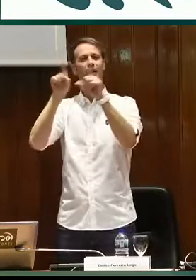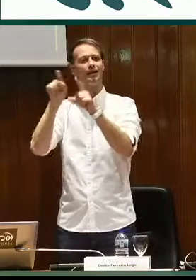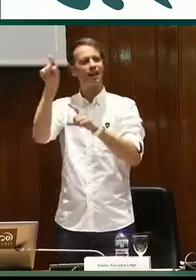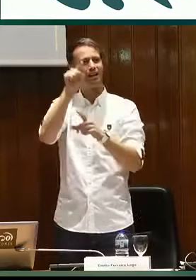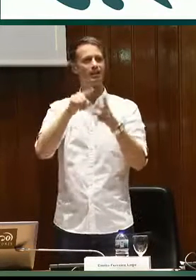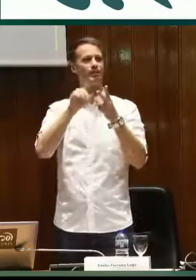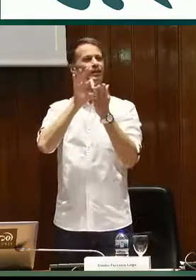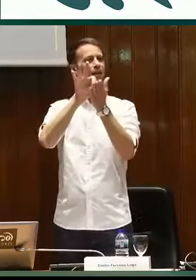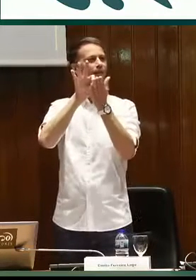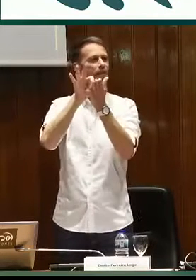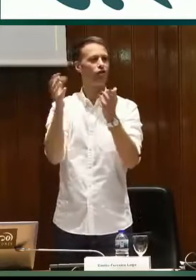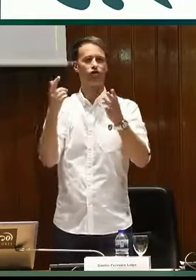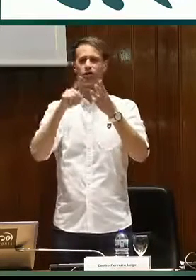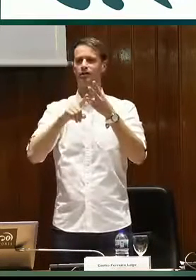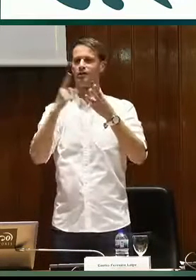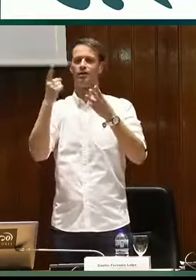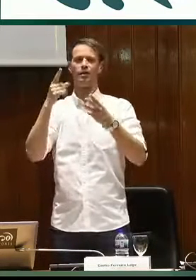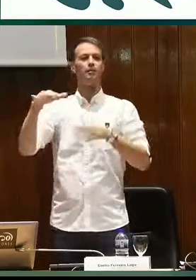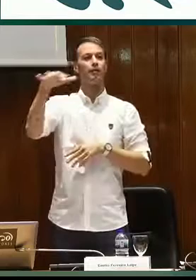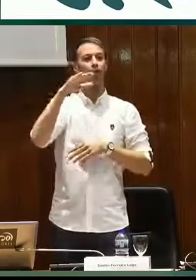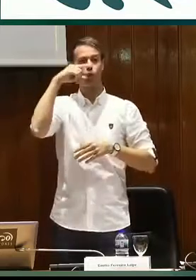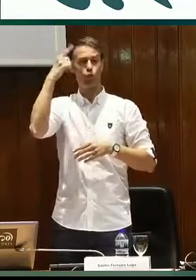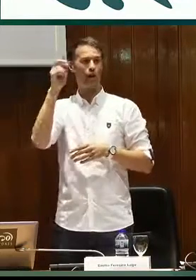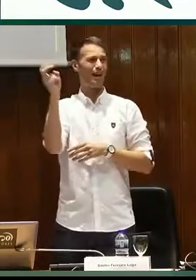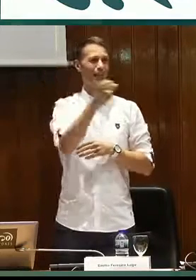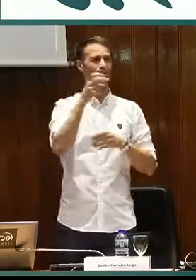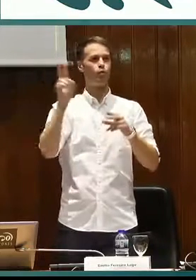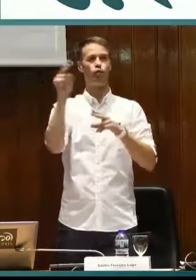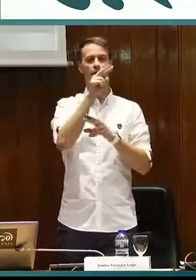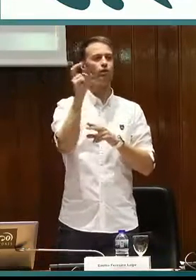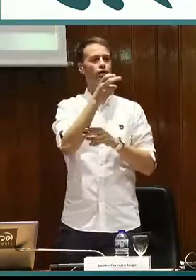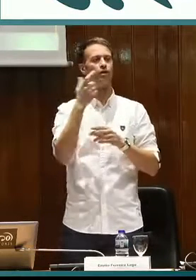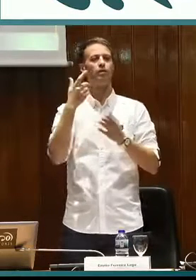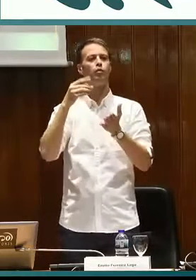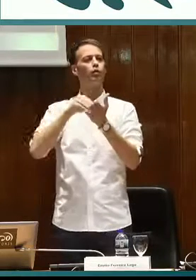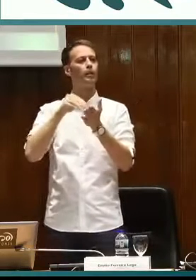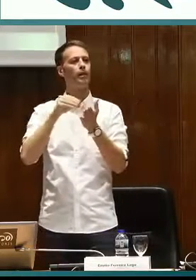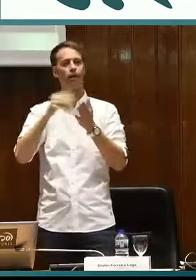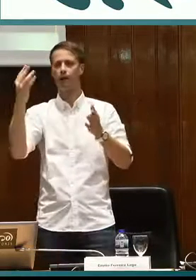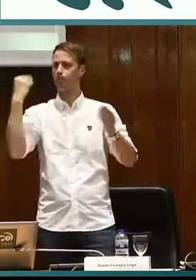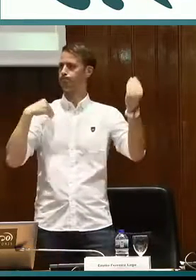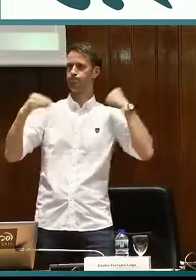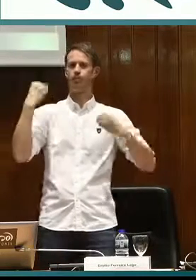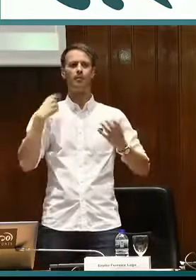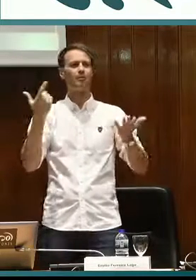servicios, ámbitos culturales, museos.